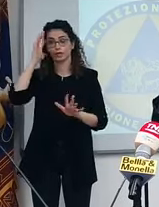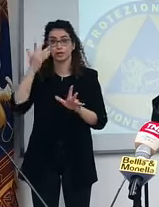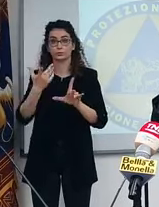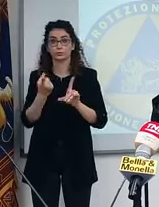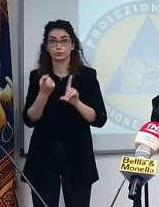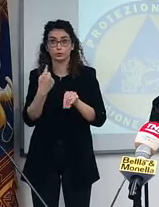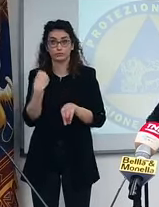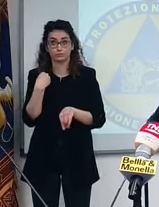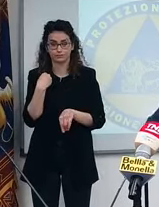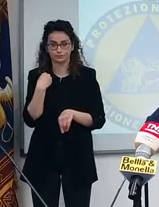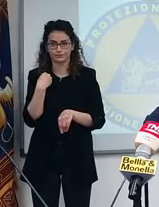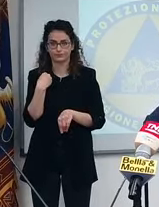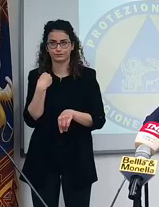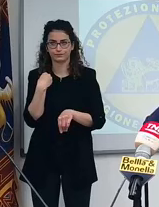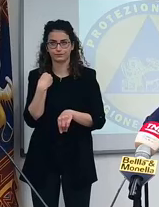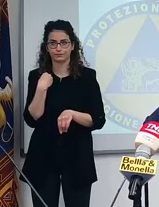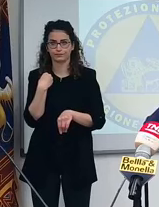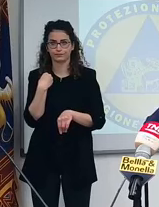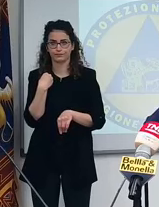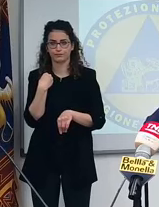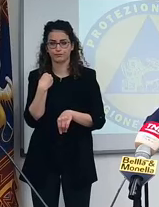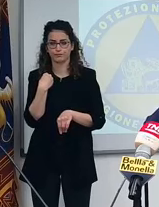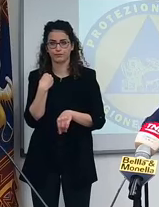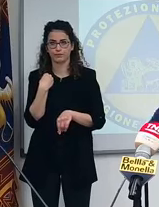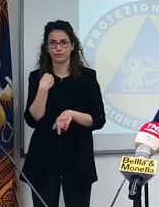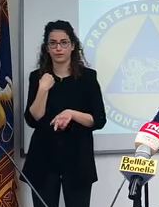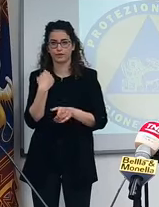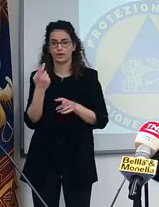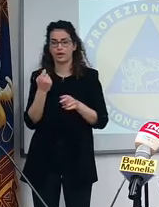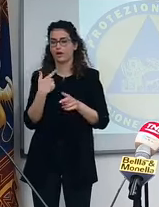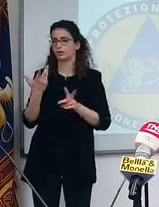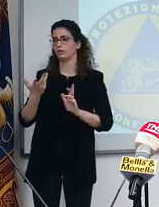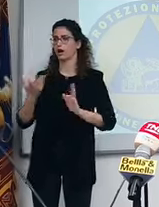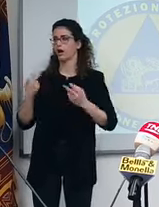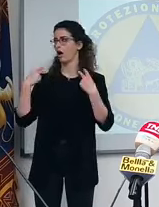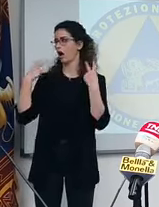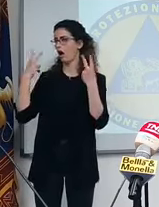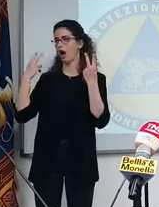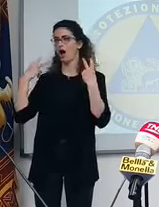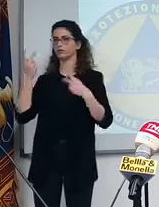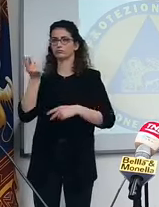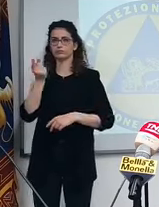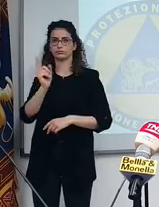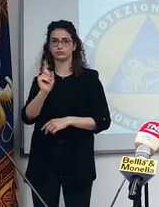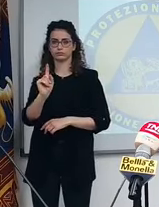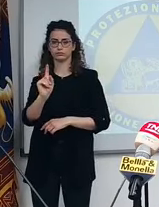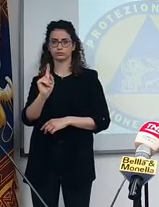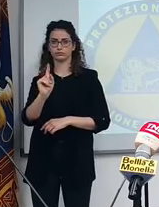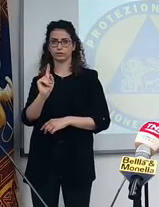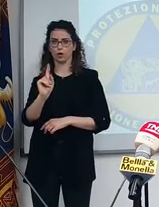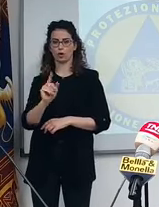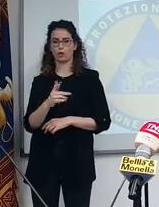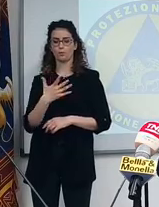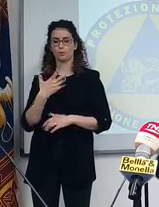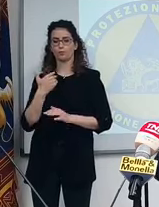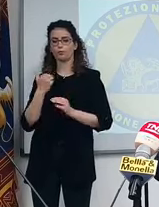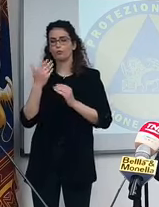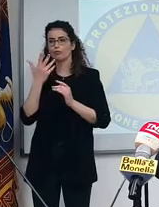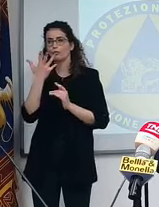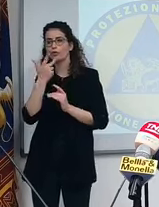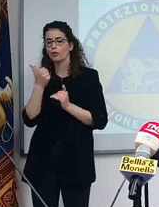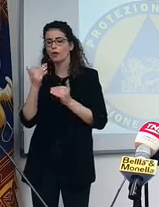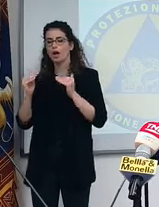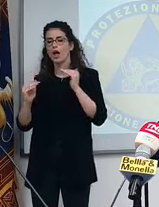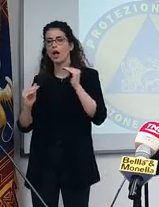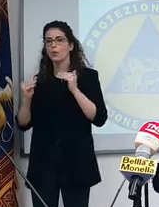approfitto per la domanda. Non margini per andare lì a fare i fenomeni. Per fare in modo che ci sia un equilibrio